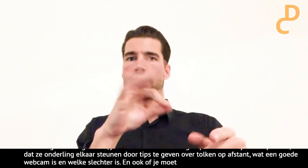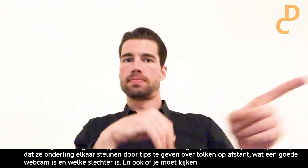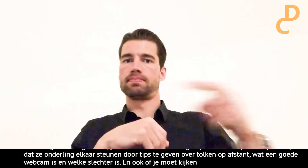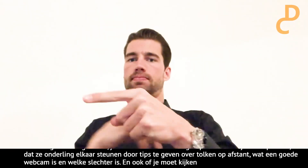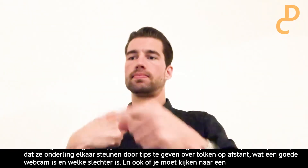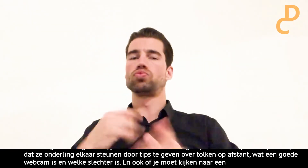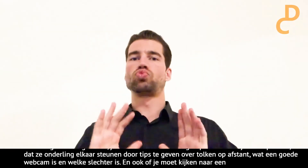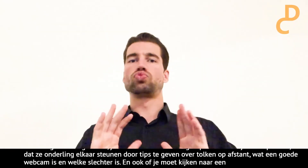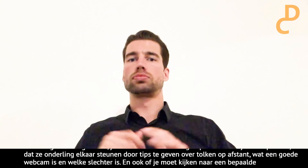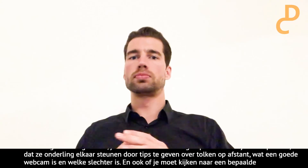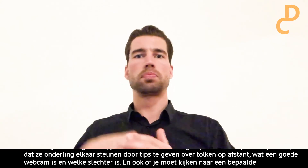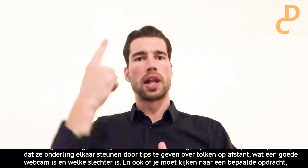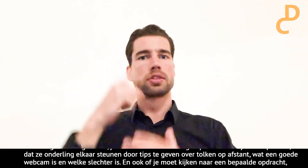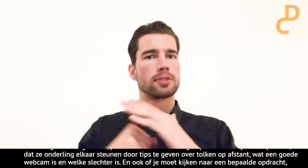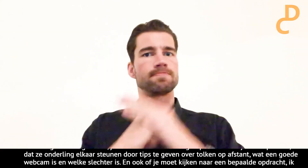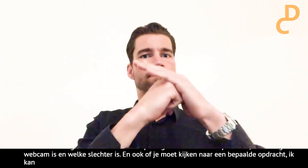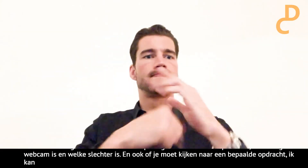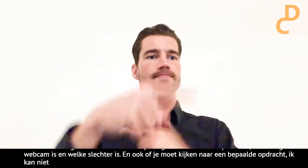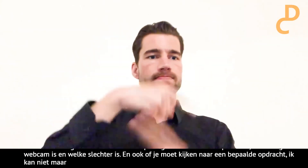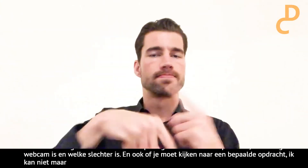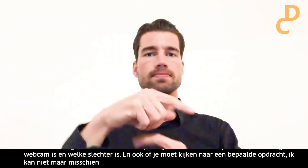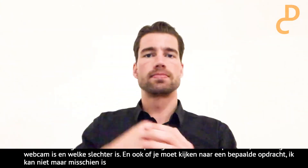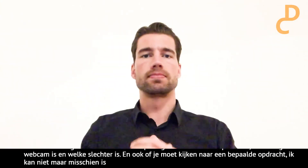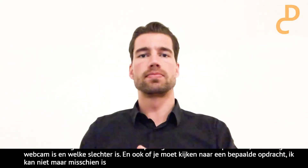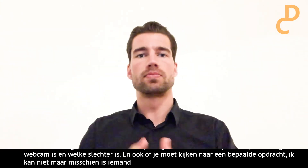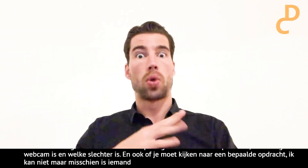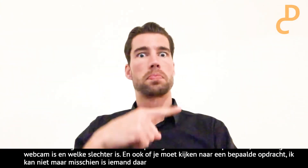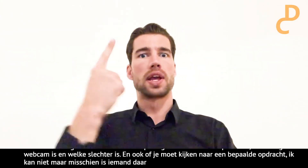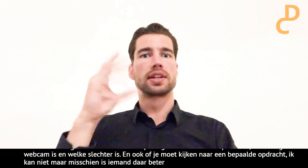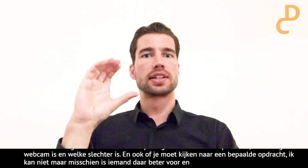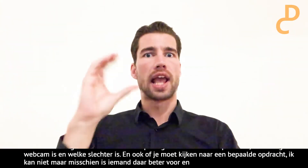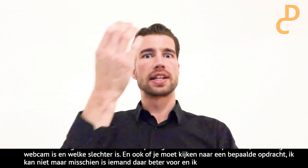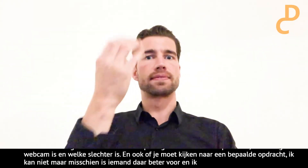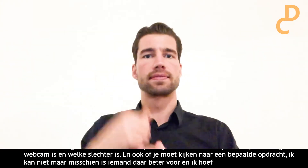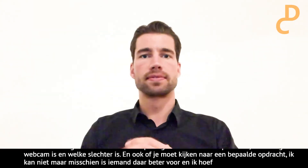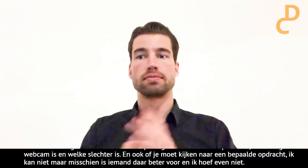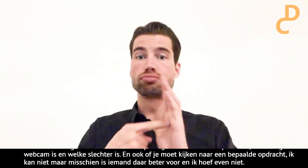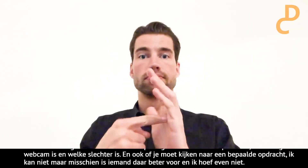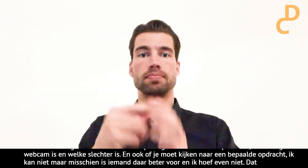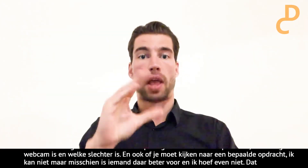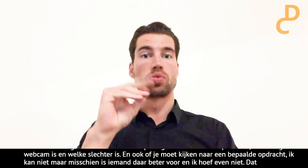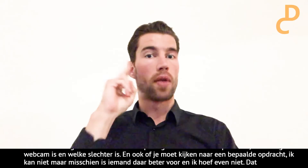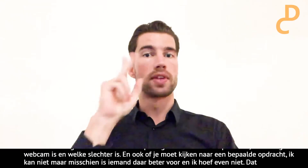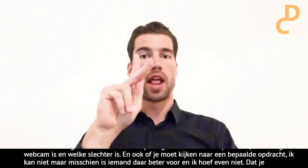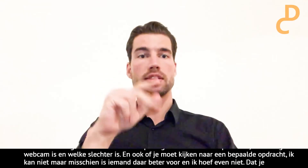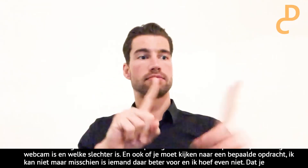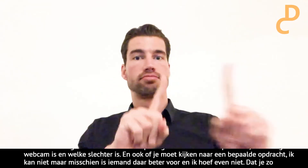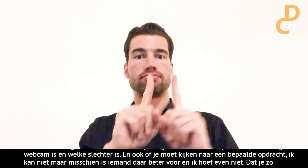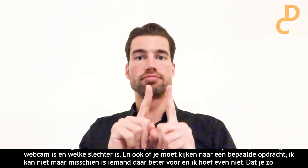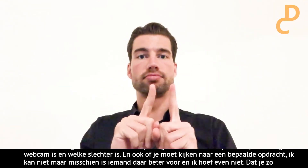maar misschien is die daar beter voor. Ik hoef nu even niet. Dus dat je gewoon op die manier loyaal bent naar elkaar en elkaar steunt. En